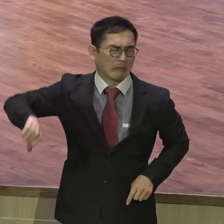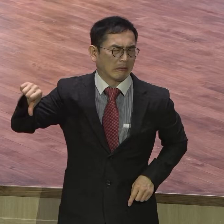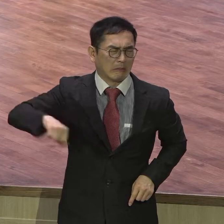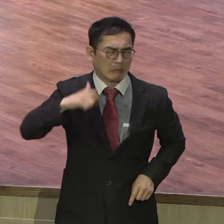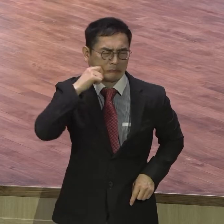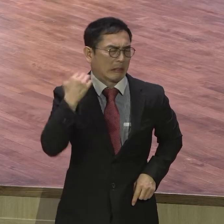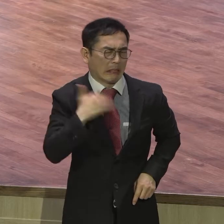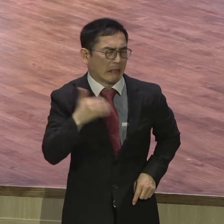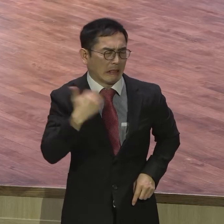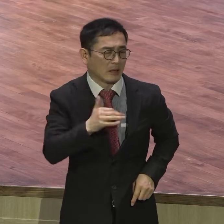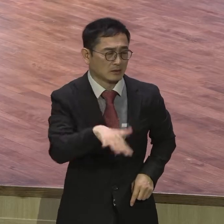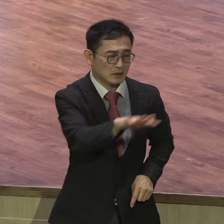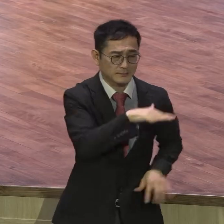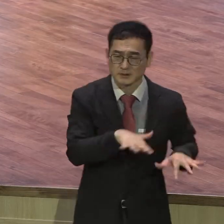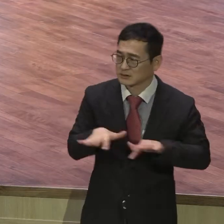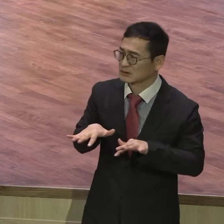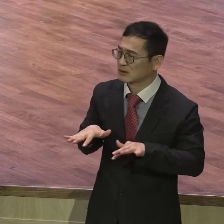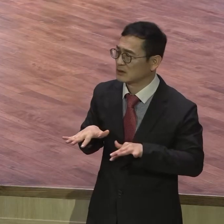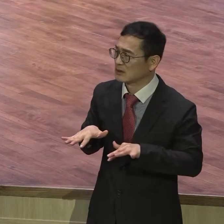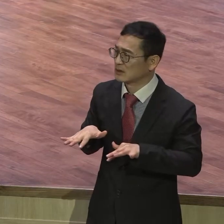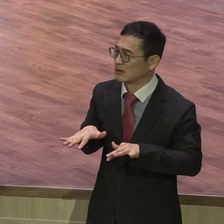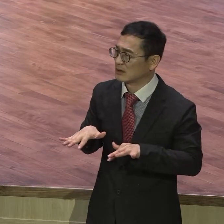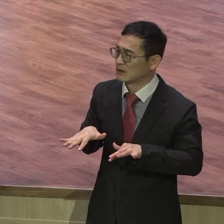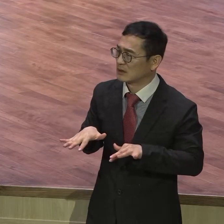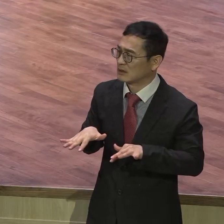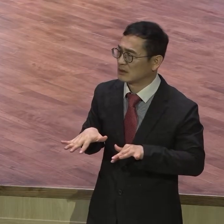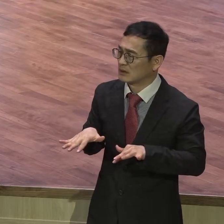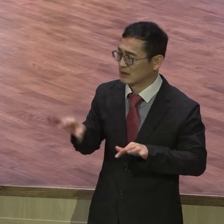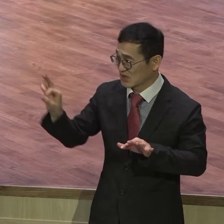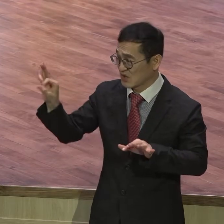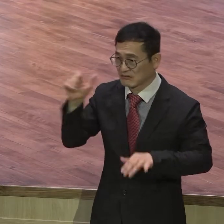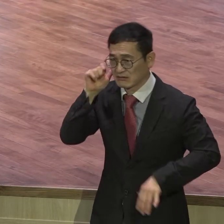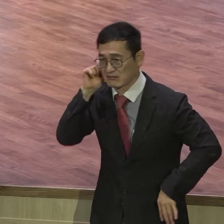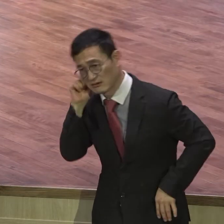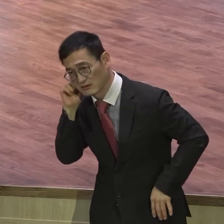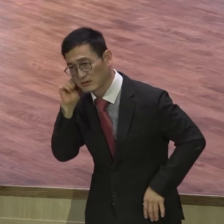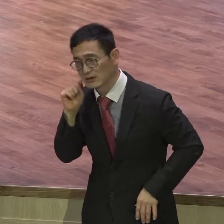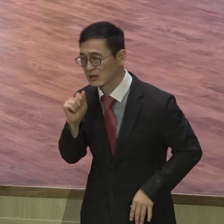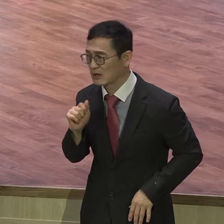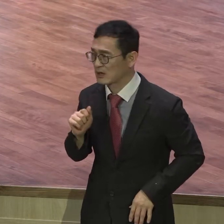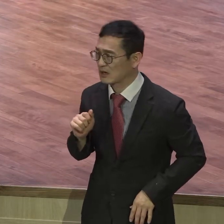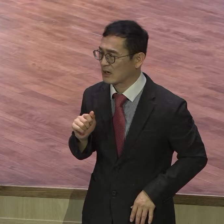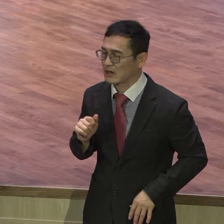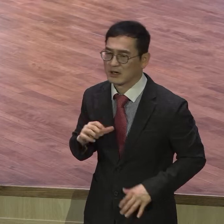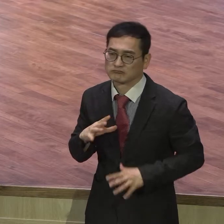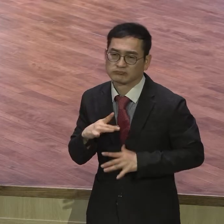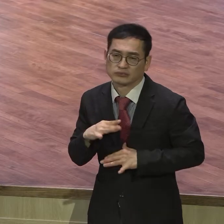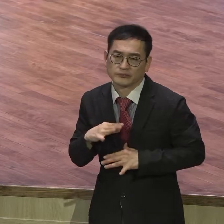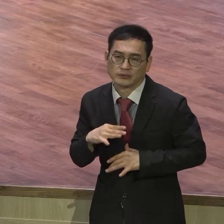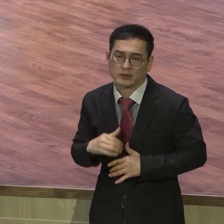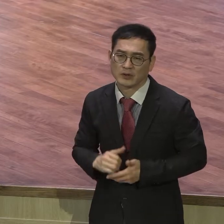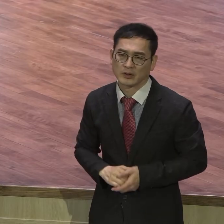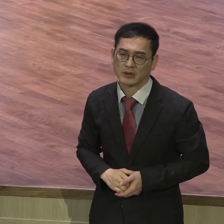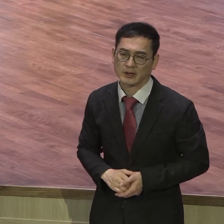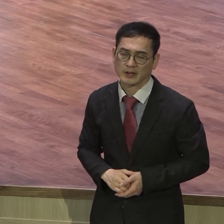백성들에게 불신앙이 확 전념이 돼 있어요. 그래서